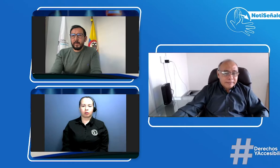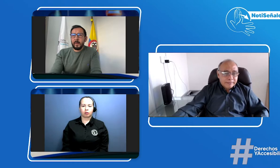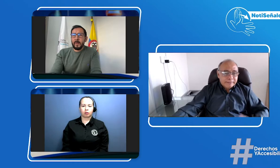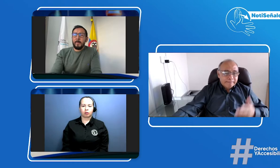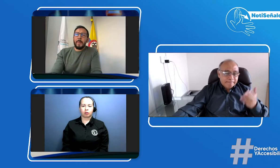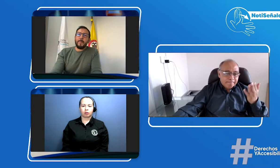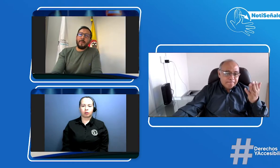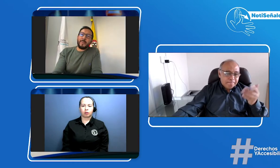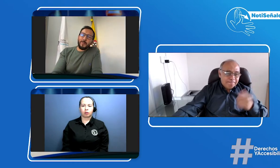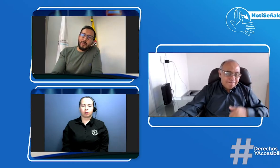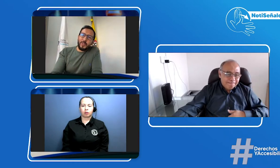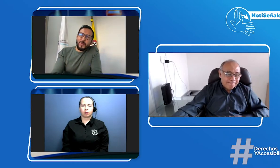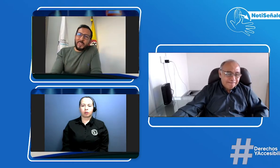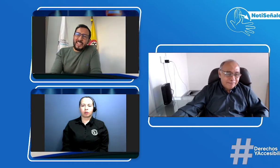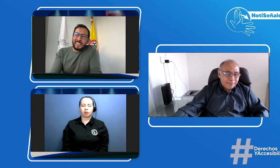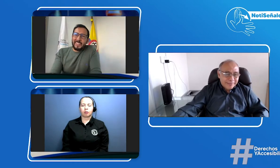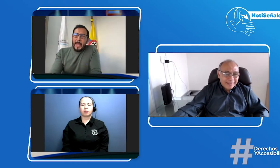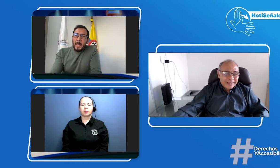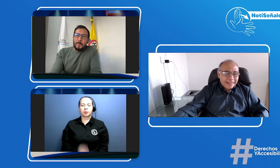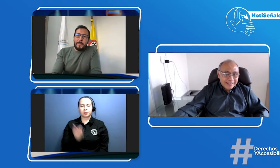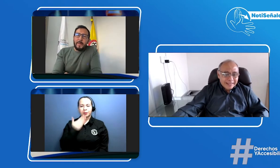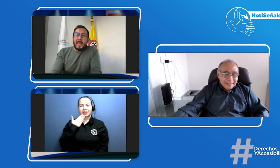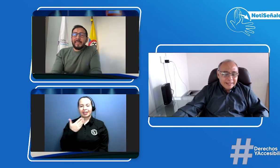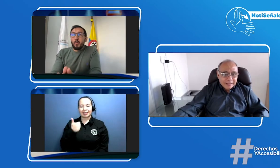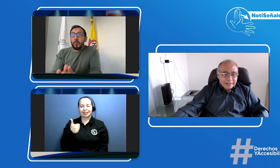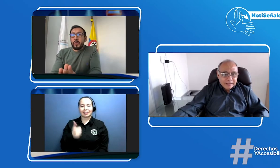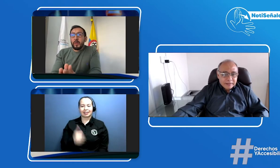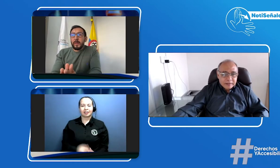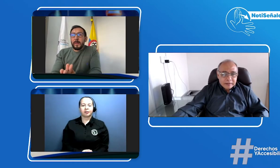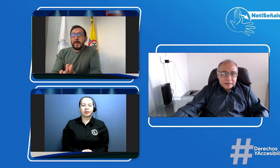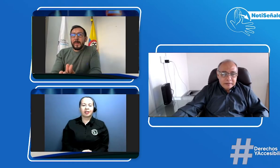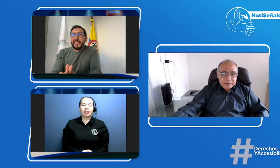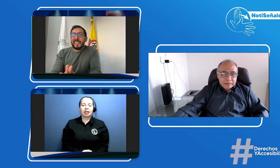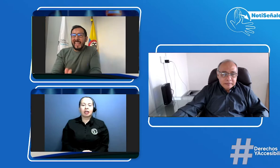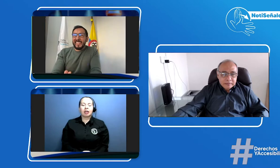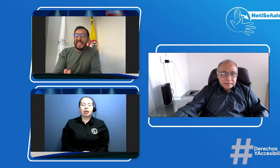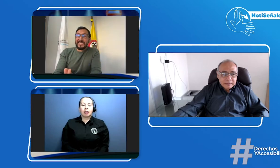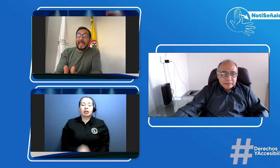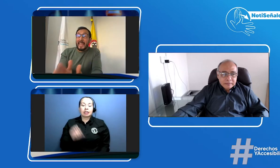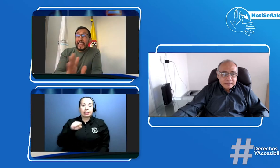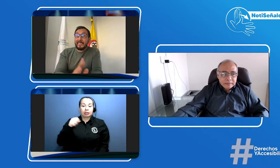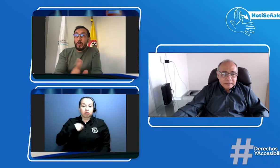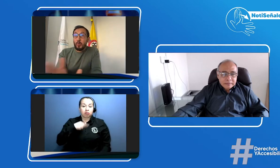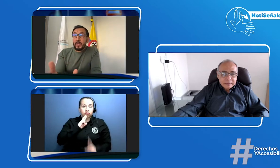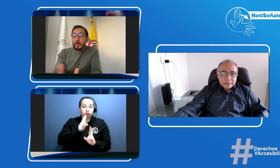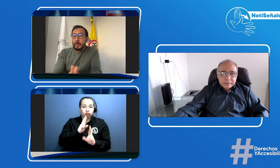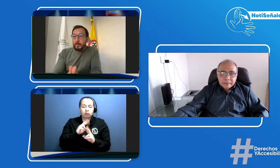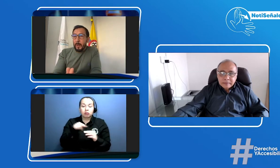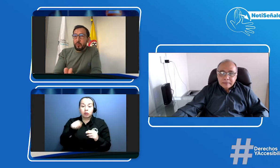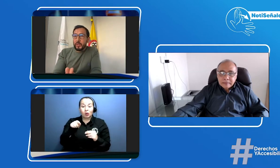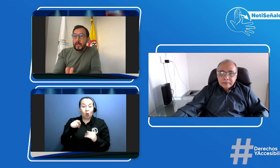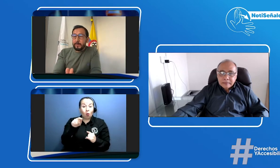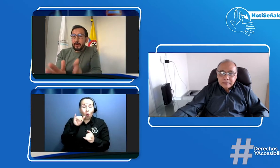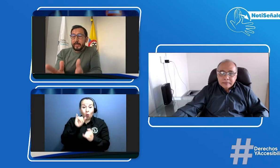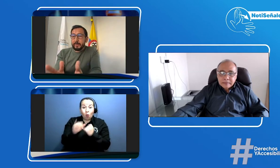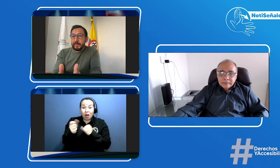perfecto muchísimas gracias tú vas a dar la respuesta si esa esa última pregunta es bastante